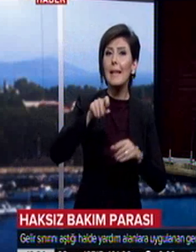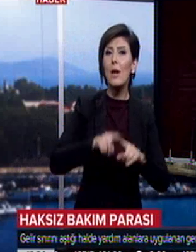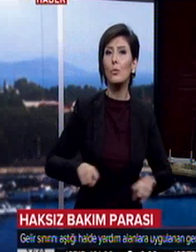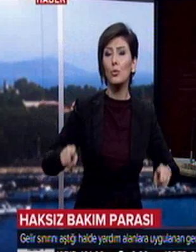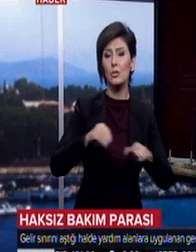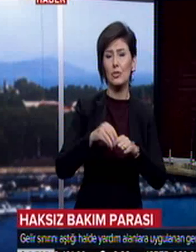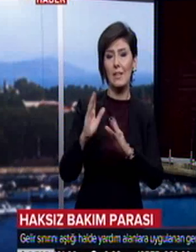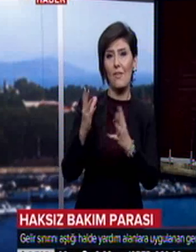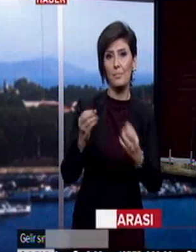'nda devam edilecek.